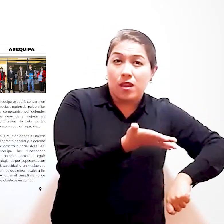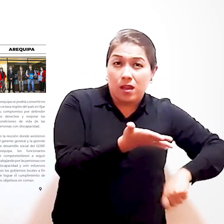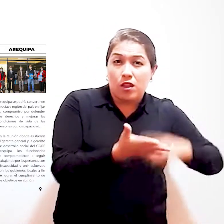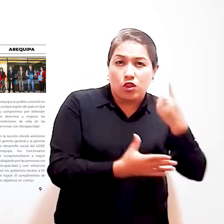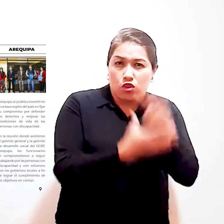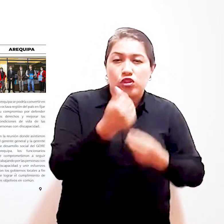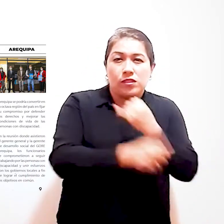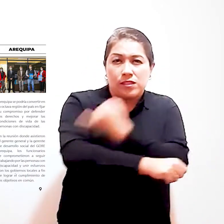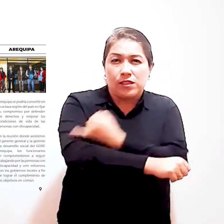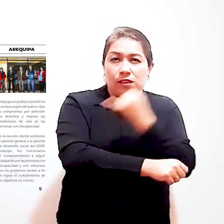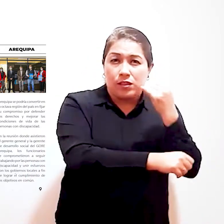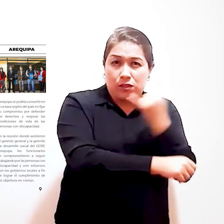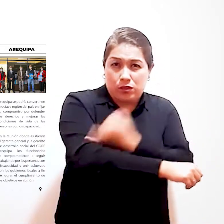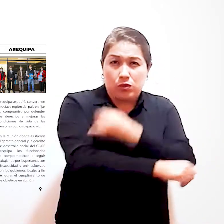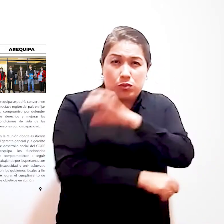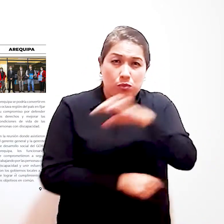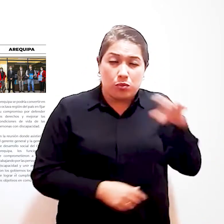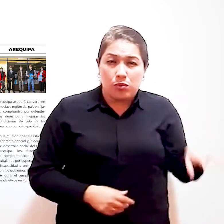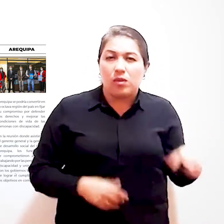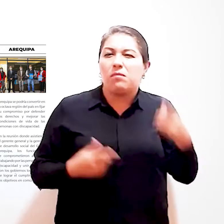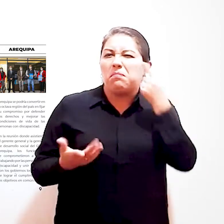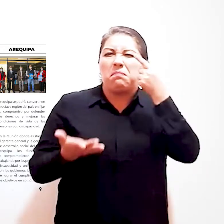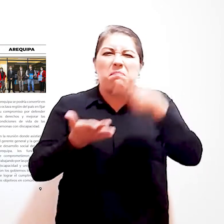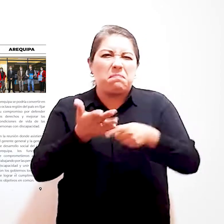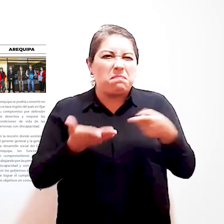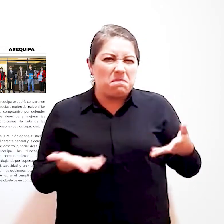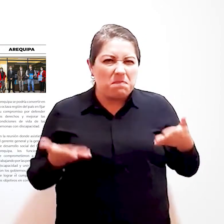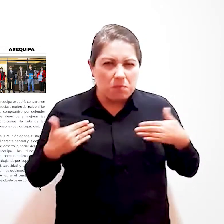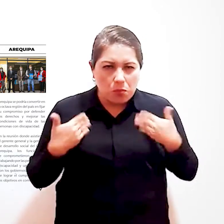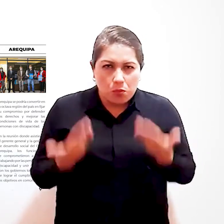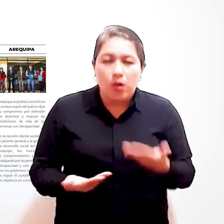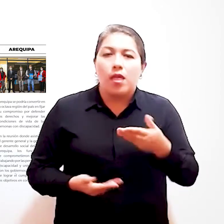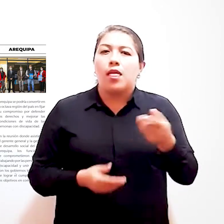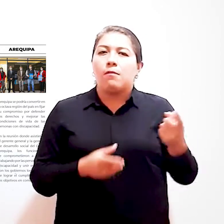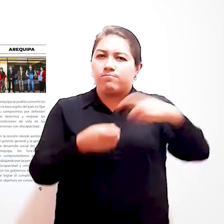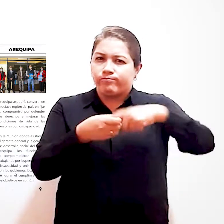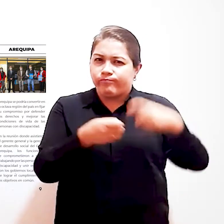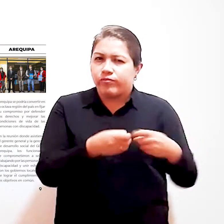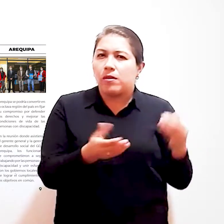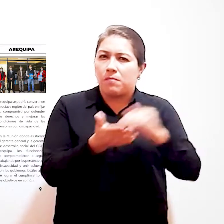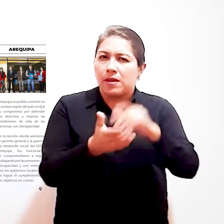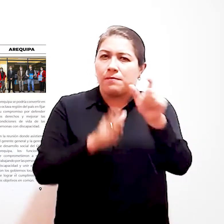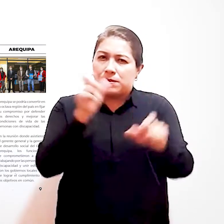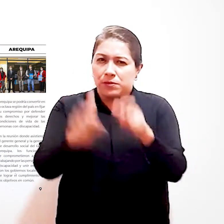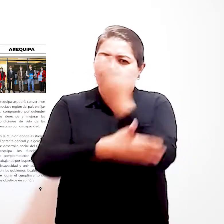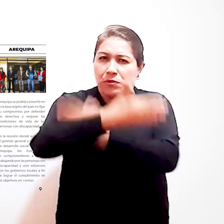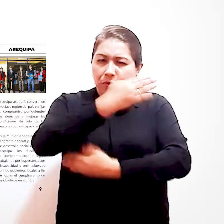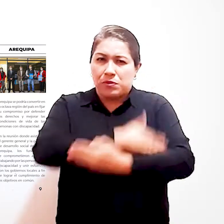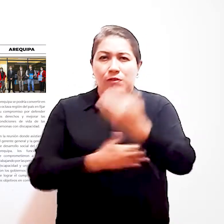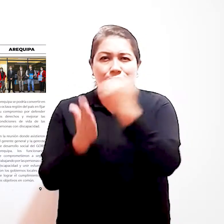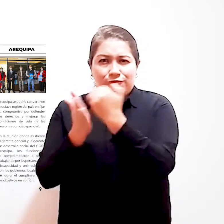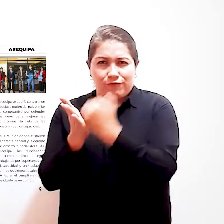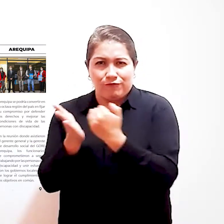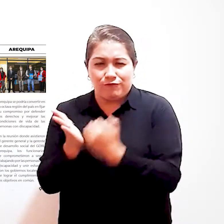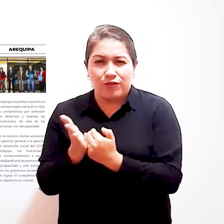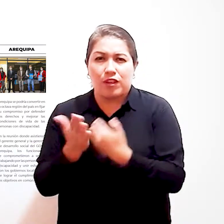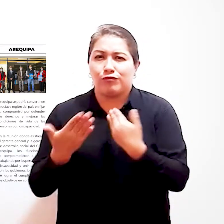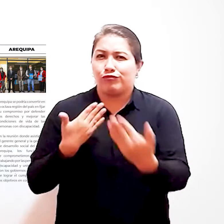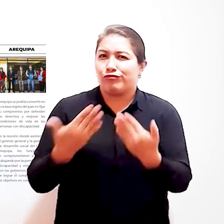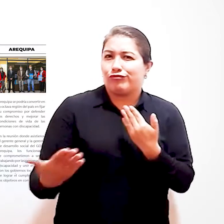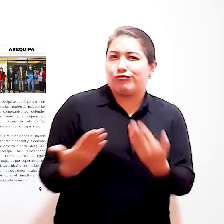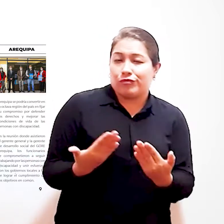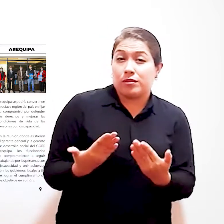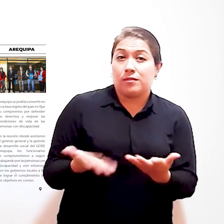convenio de cooperación institucional con el objetivo de implementar el Registro Regional de la Persona con Discapacidad y se brinde